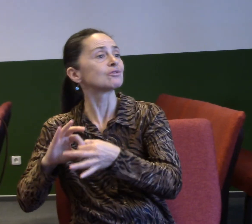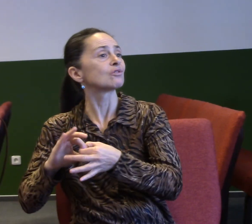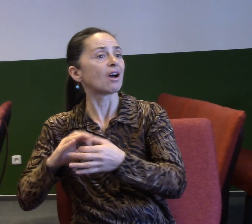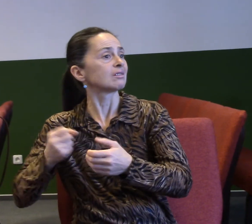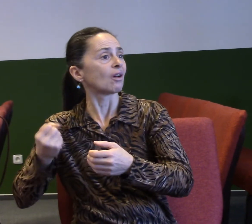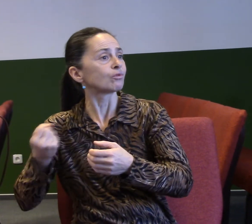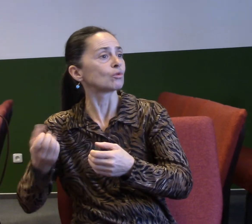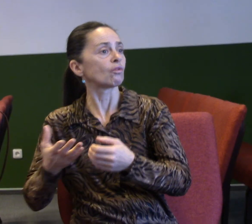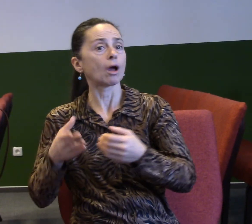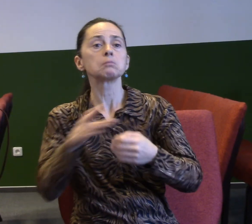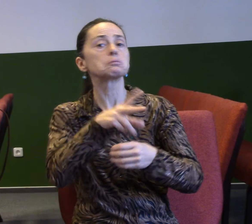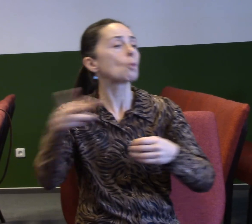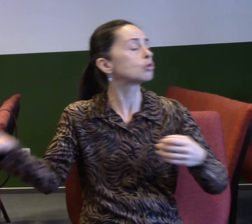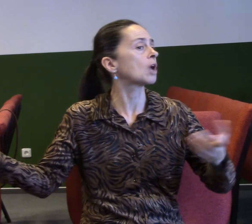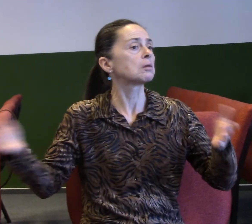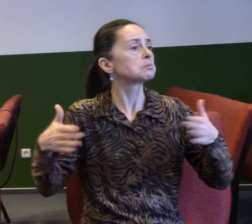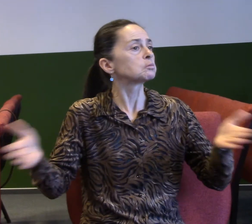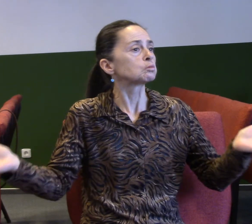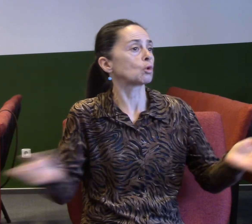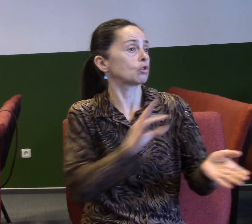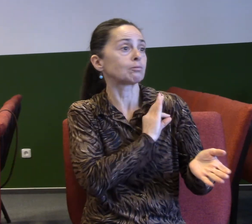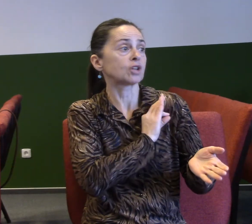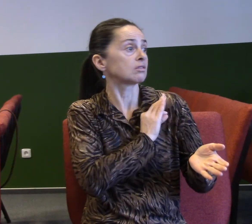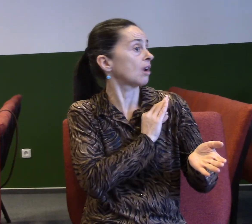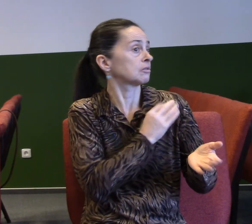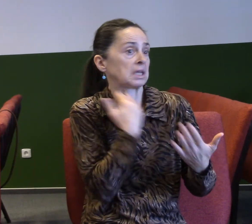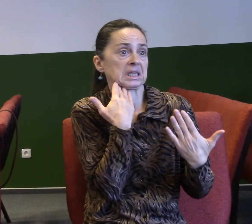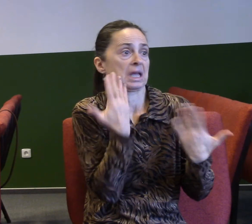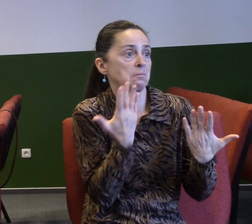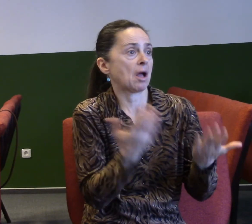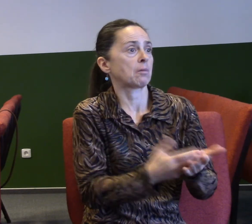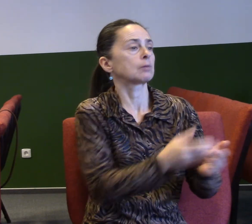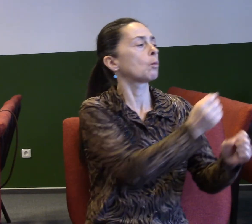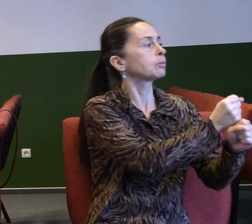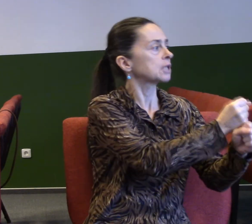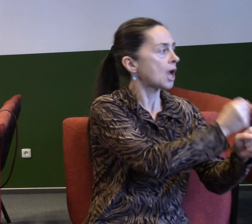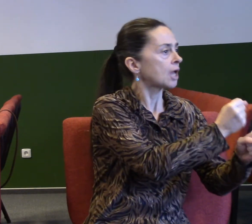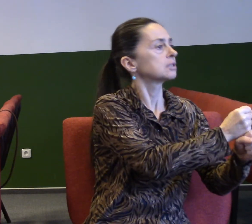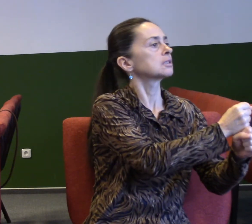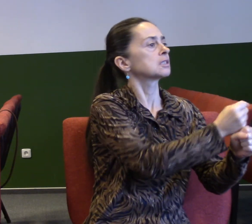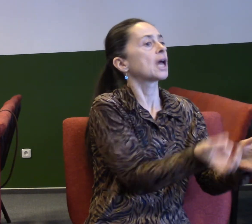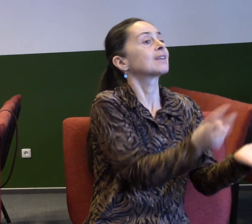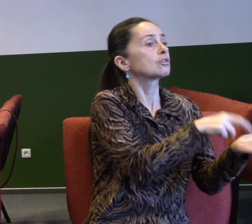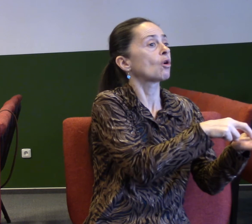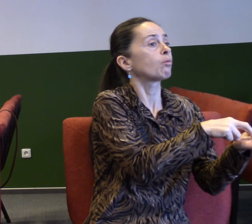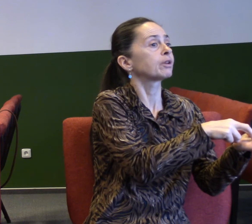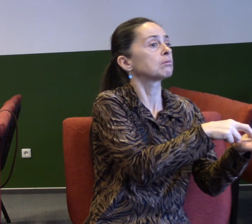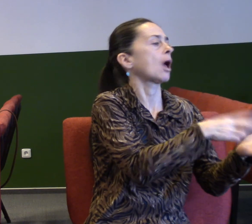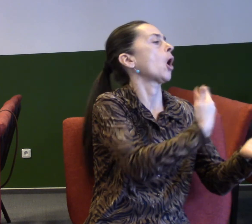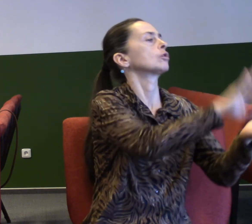přátelé ani nemáme. Trápí nás, že nás vyhazují z jedné práce a jdeme do druhé a tam nás zase vyhodí. Co když ten